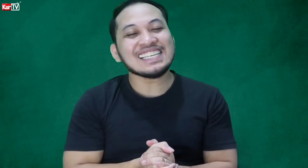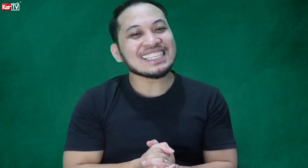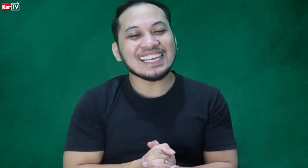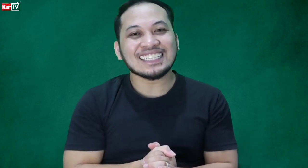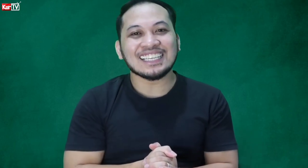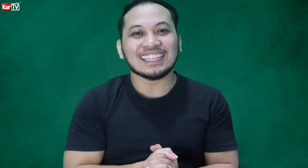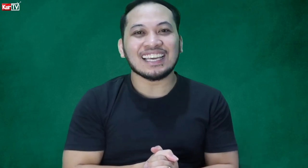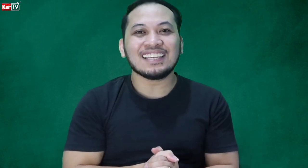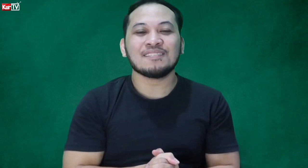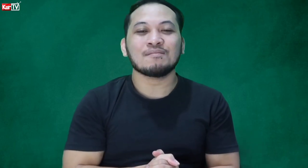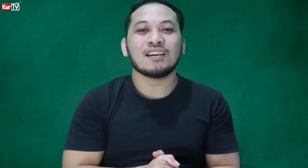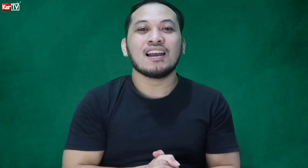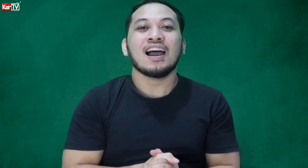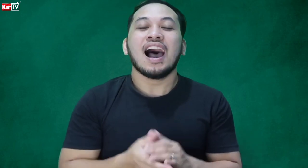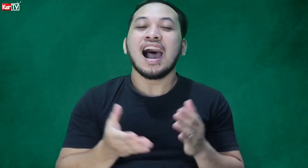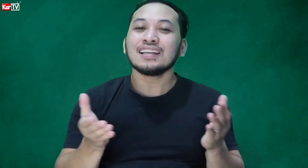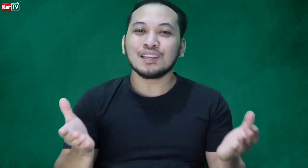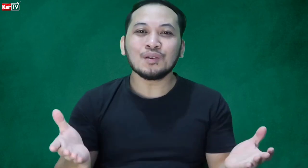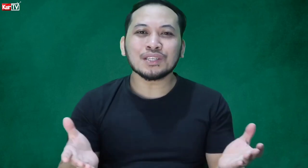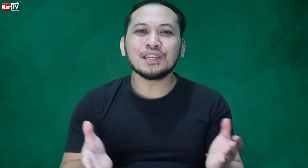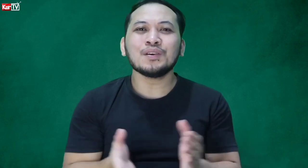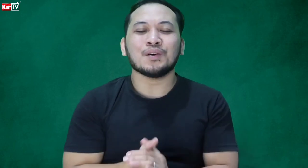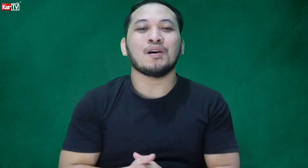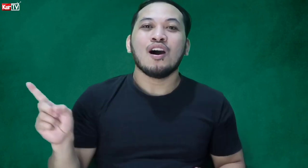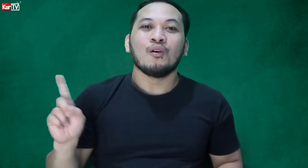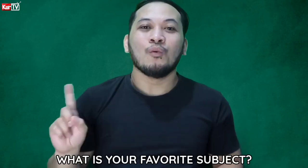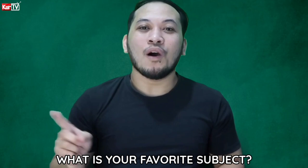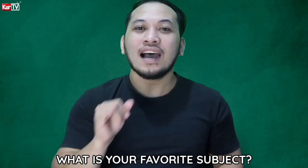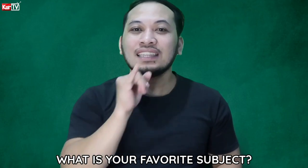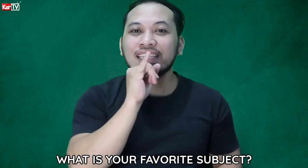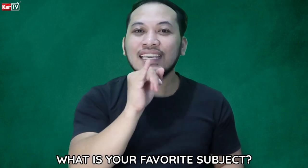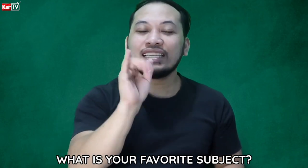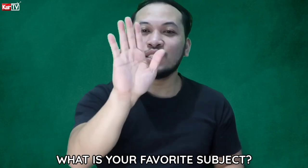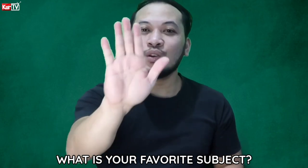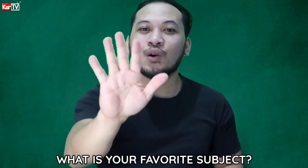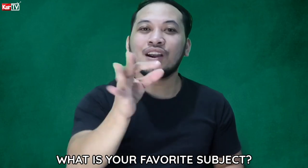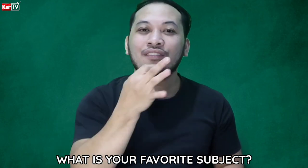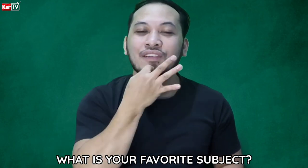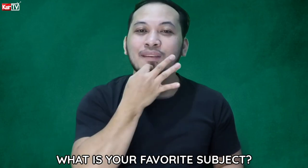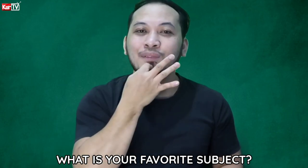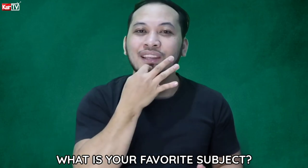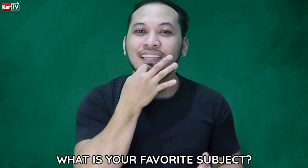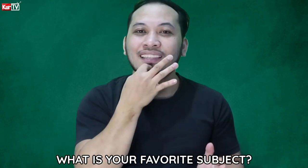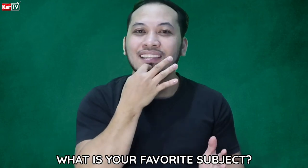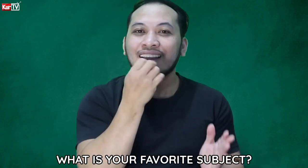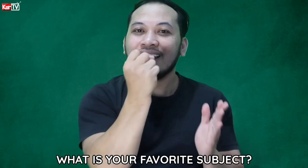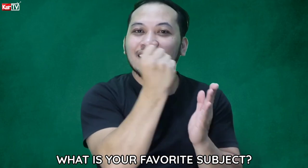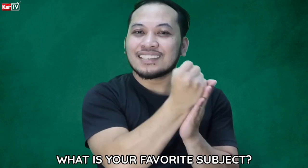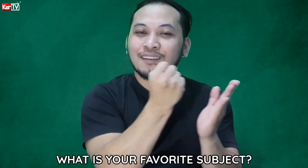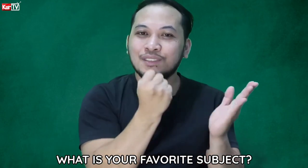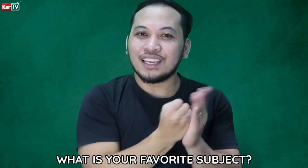sinisenyas natin. Ang tanong ko sa iyo. What is your favorite subject?